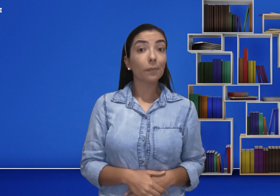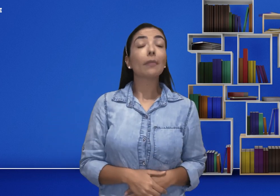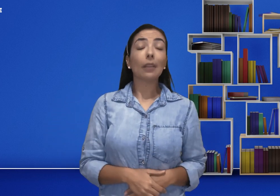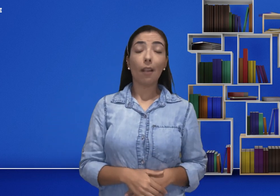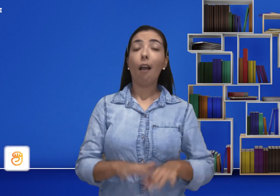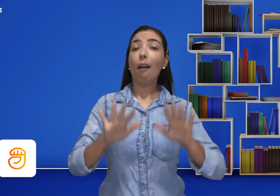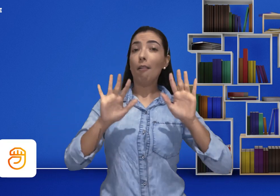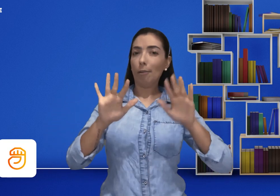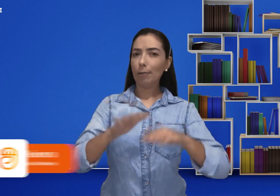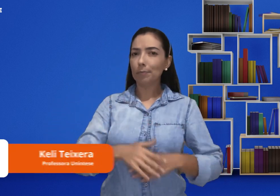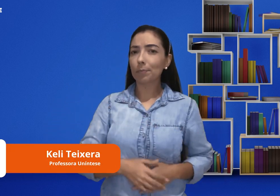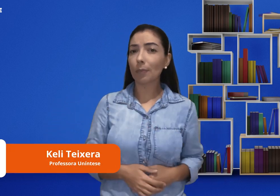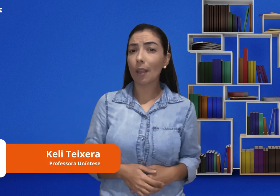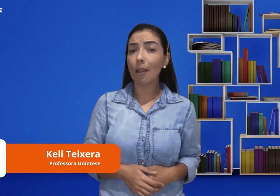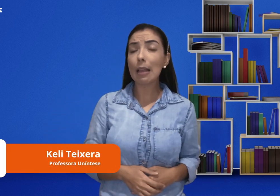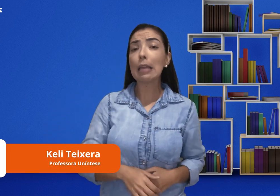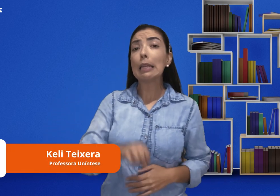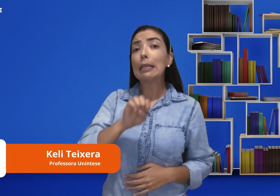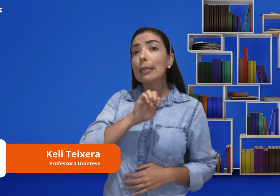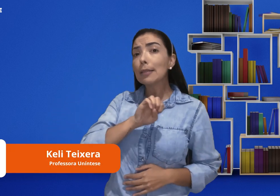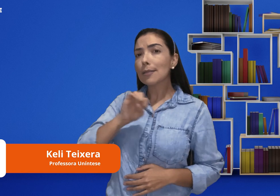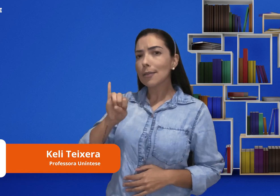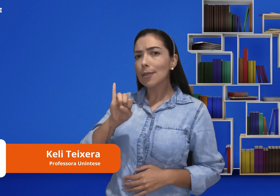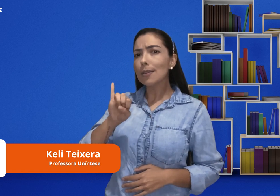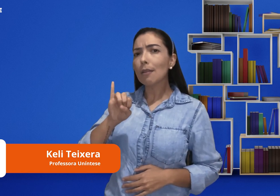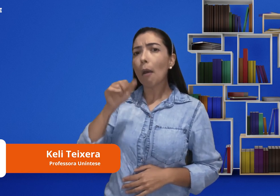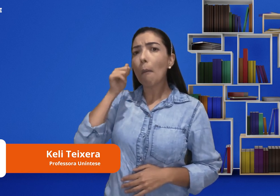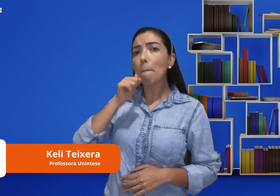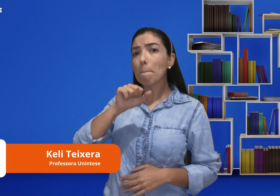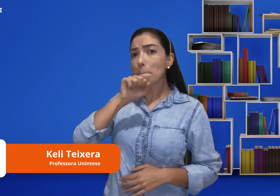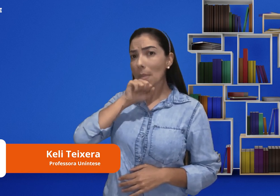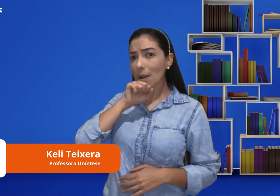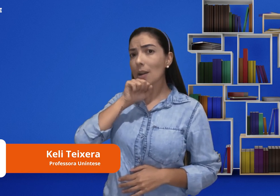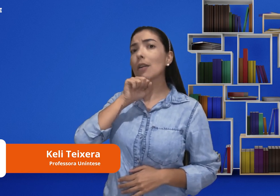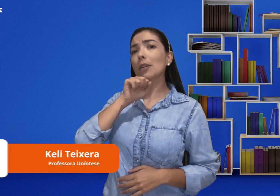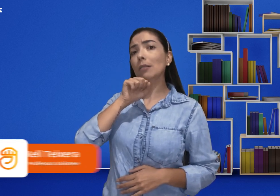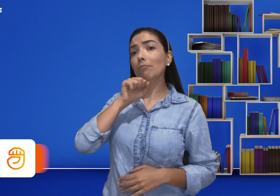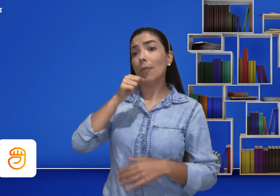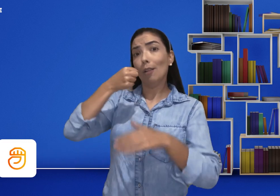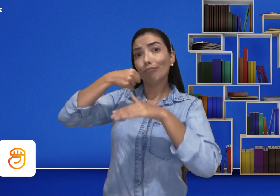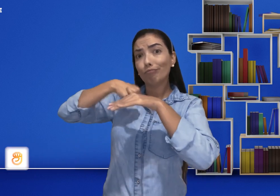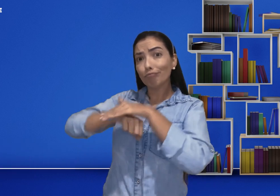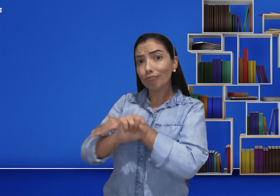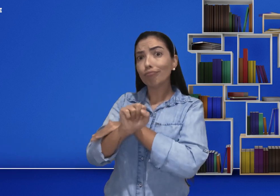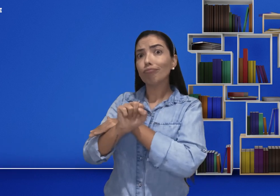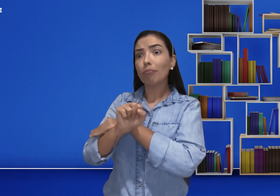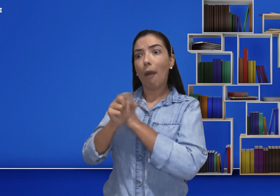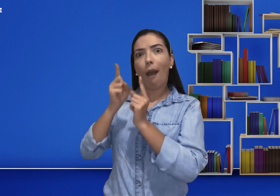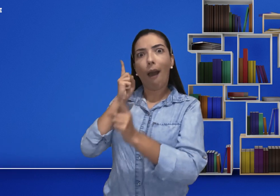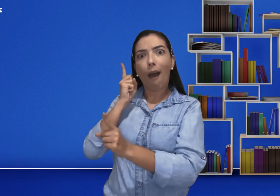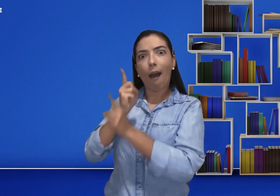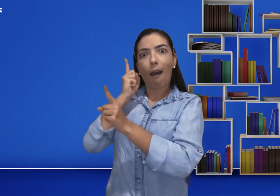Se desde o momento em que a criança nasceu, a mãe ou o pai percebe que aquela criança é surda,